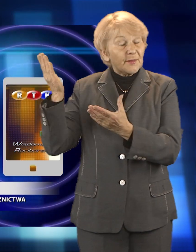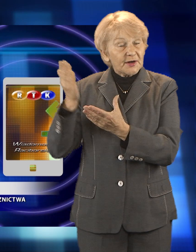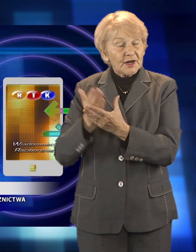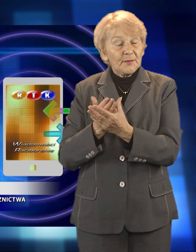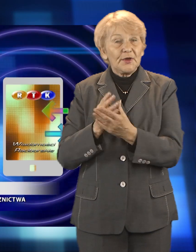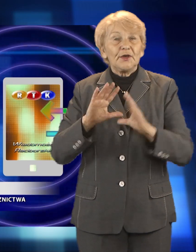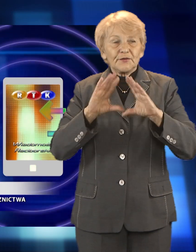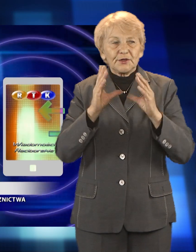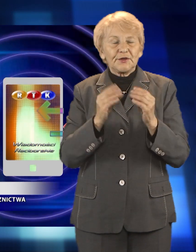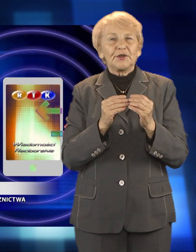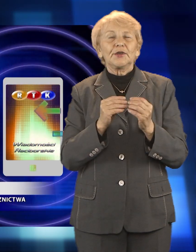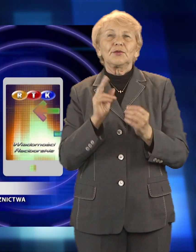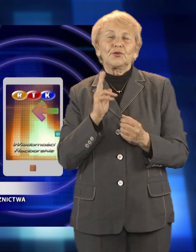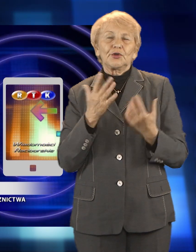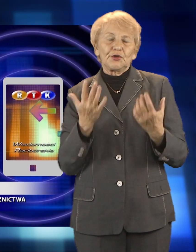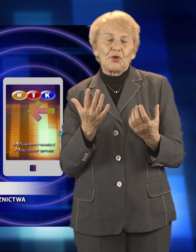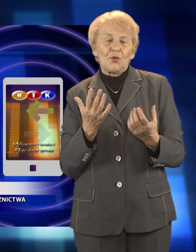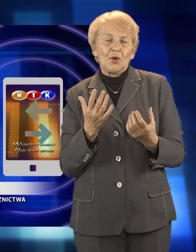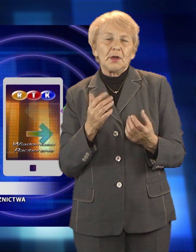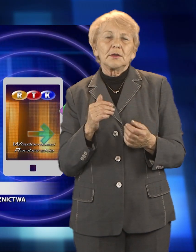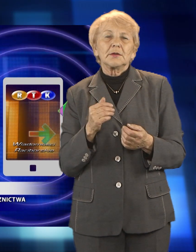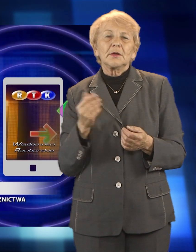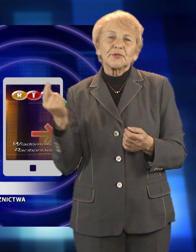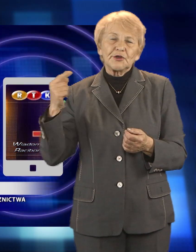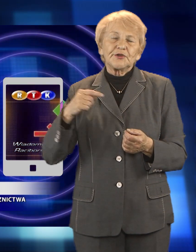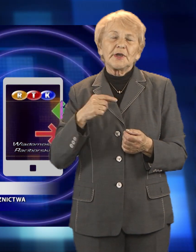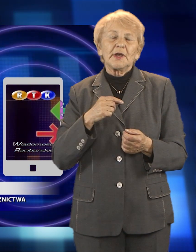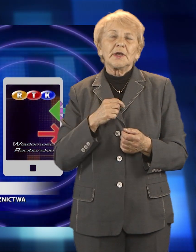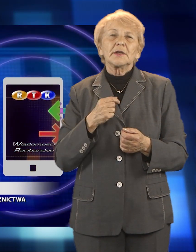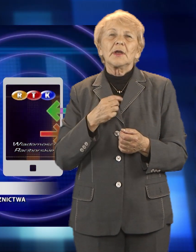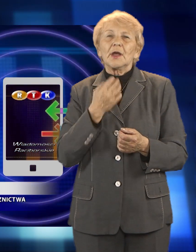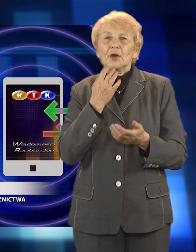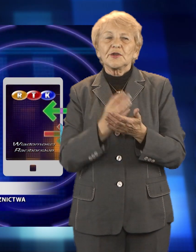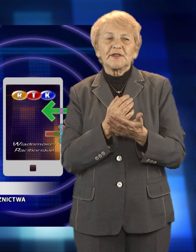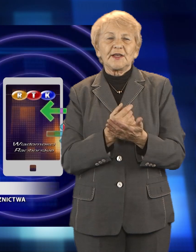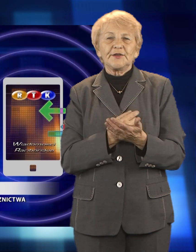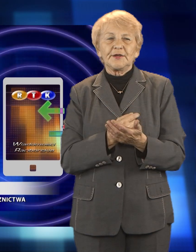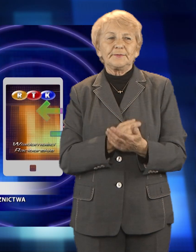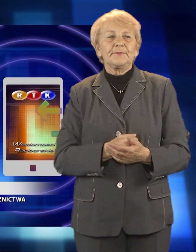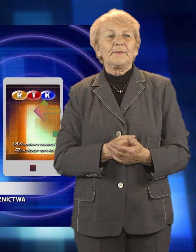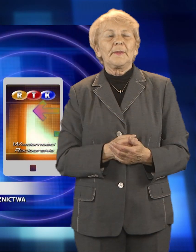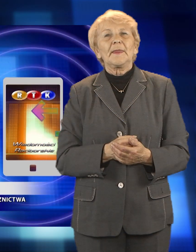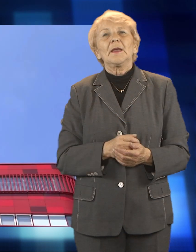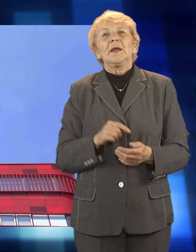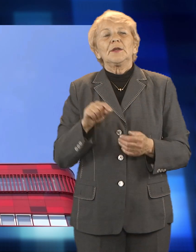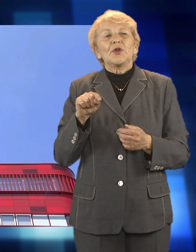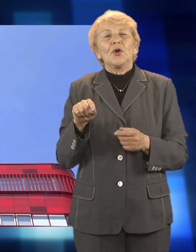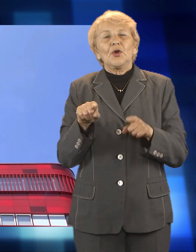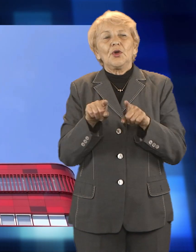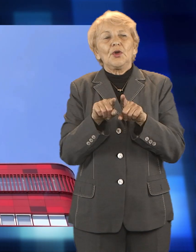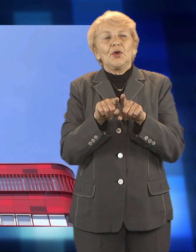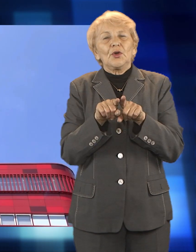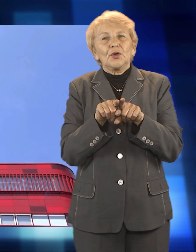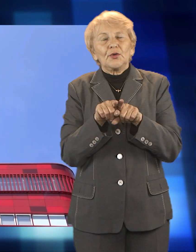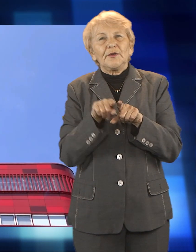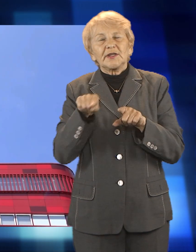Także zapraszamy wszystkich do korzystania z naszego laboratorium w naszym pięknym, czerwonym budynku. Mało tego,